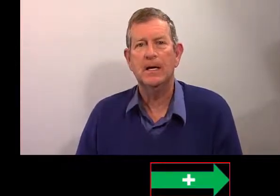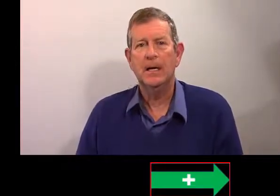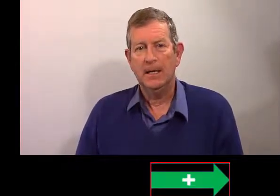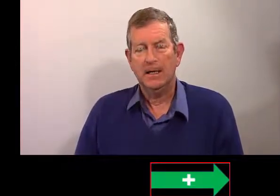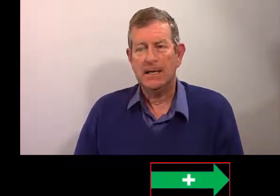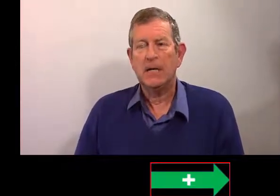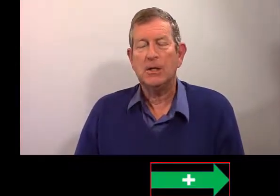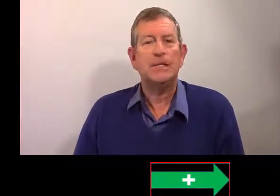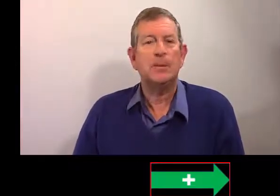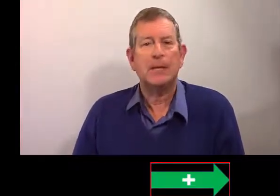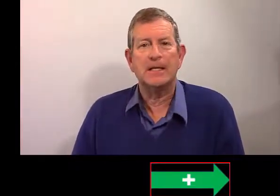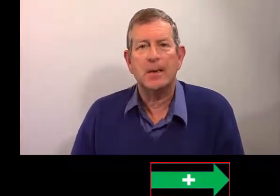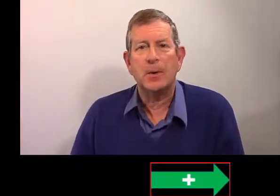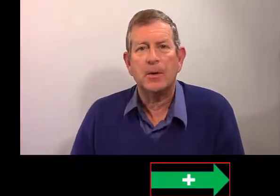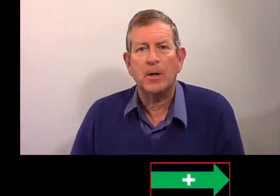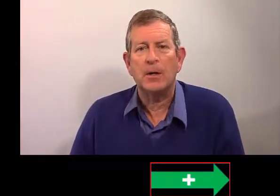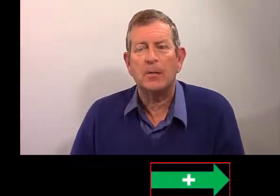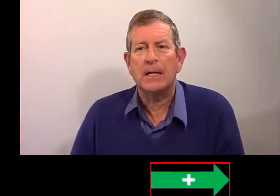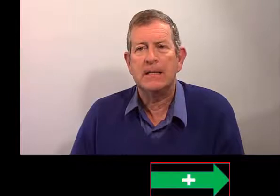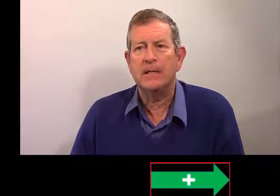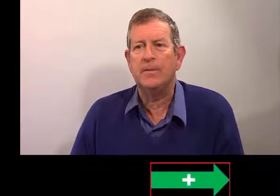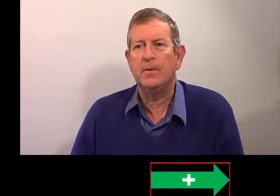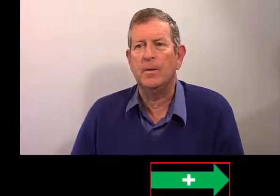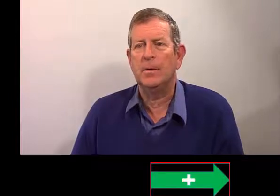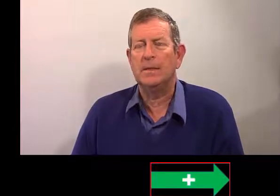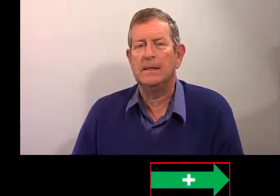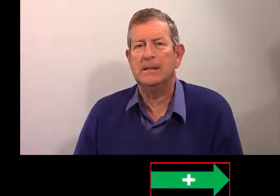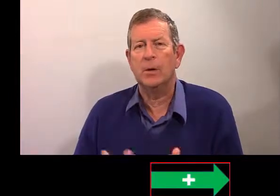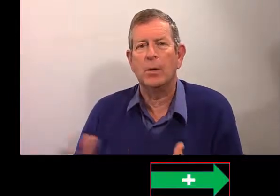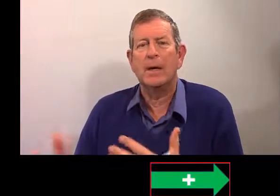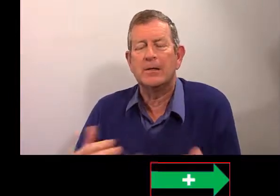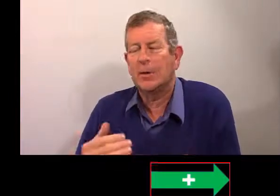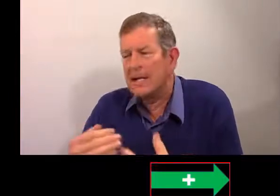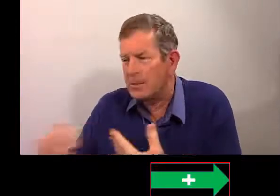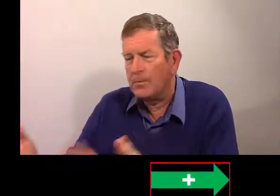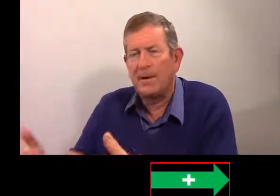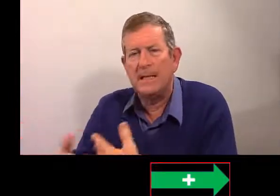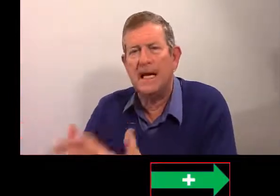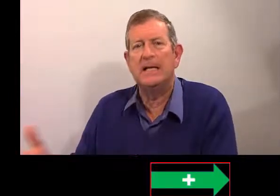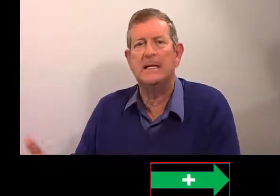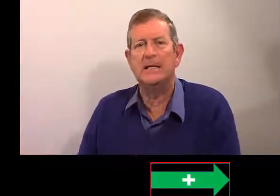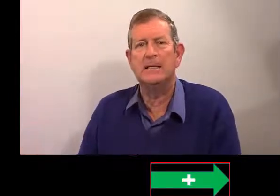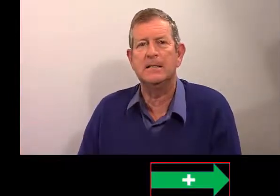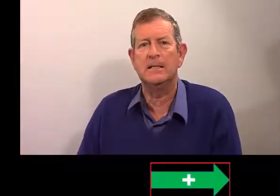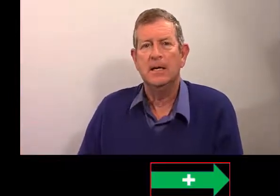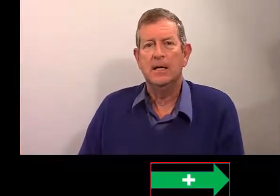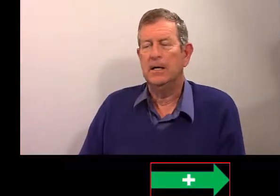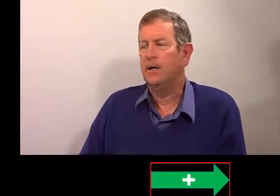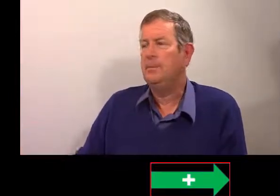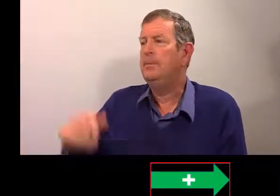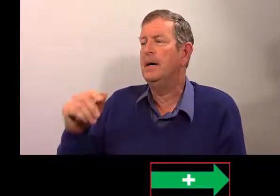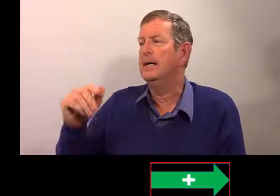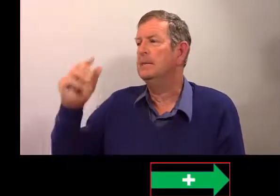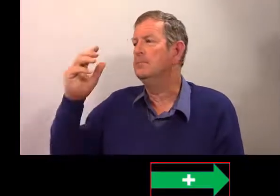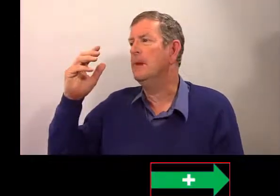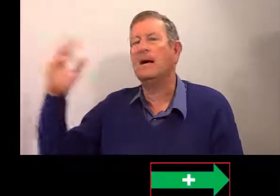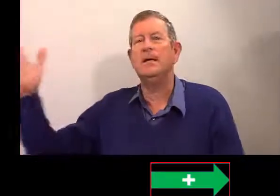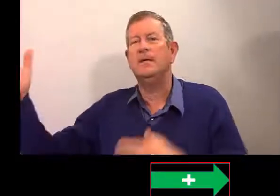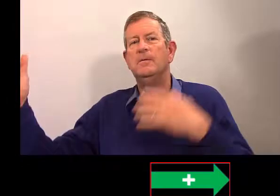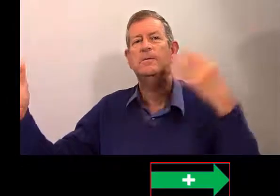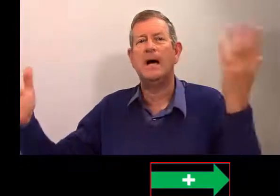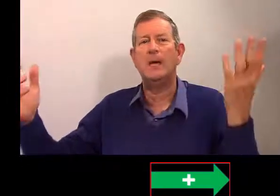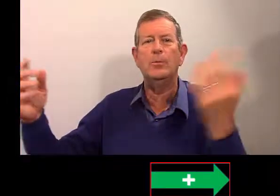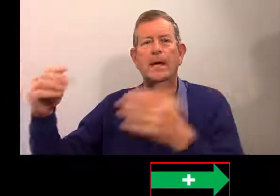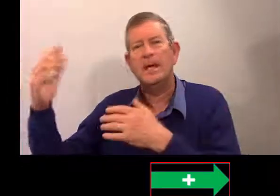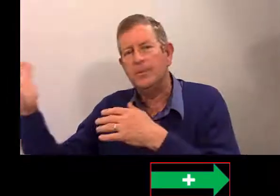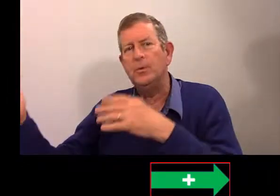aussi quelques termes très importants relatifs aux relations familiales qui existent. mari,